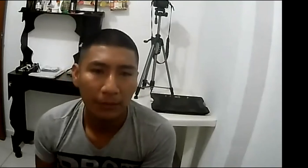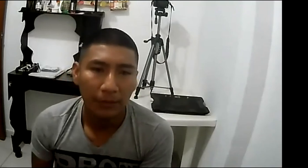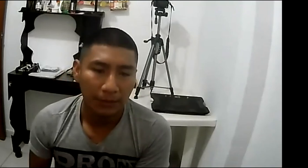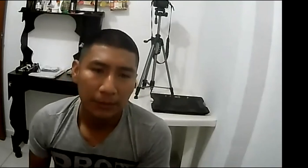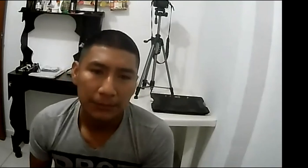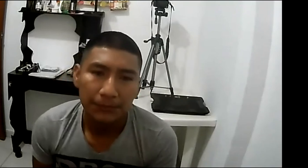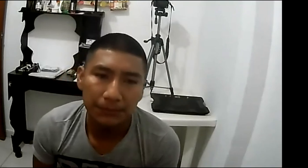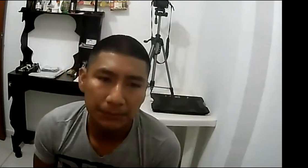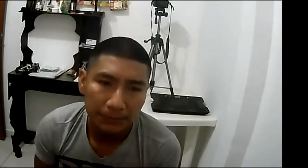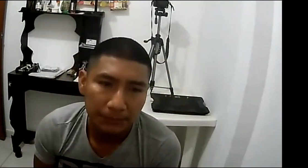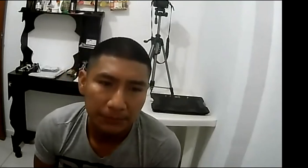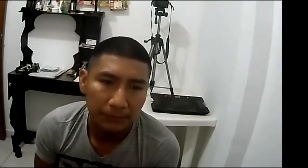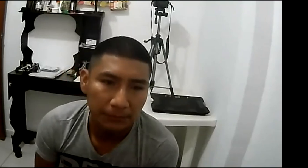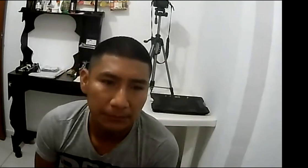Gracias, Rubén. Gracias, Rubén.